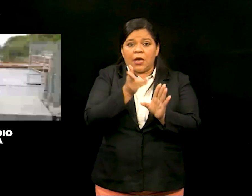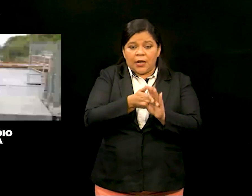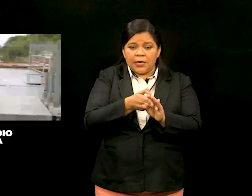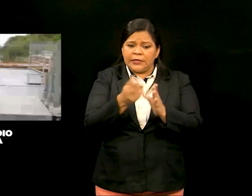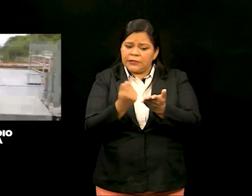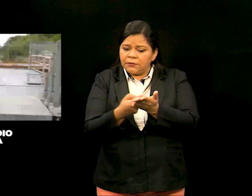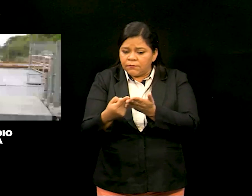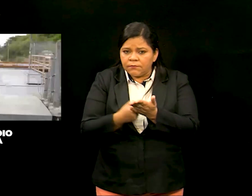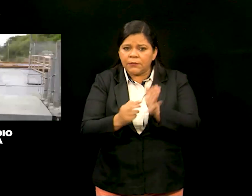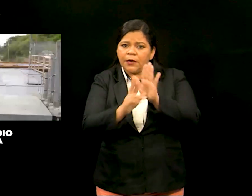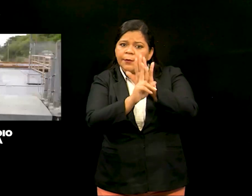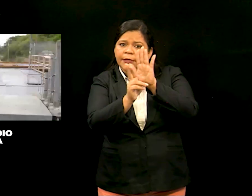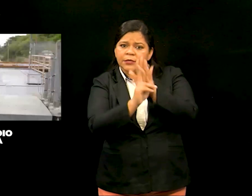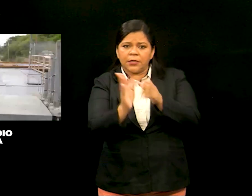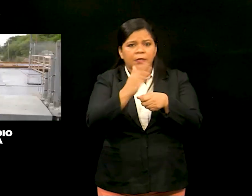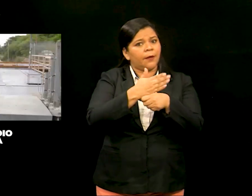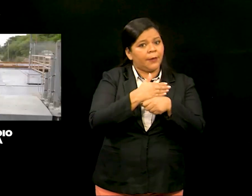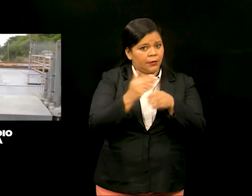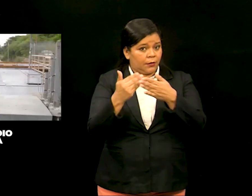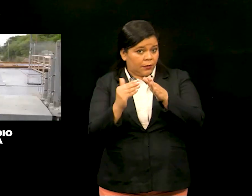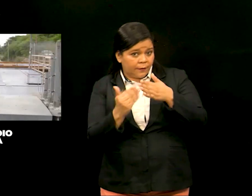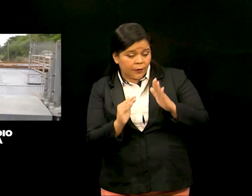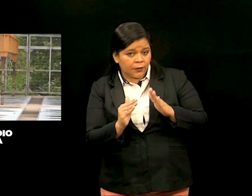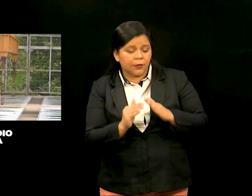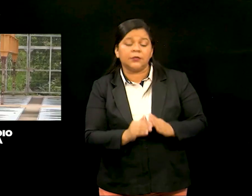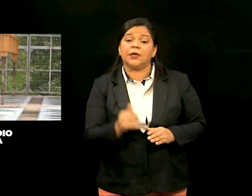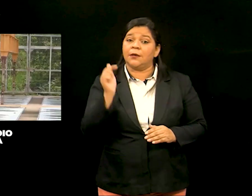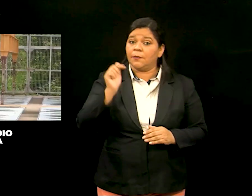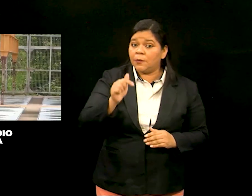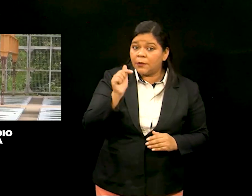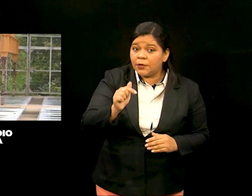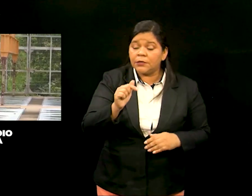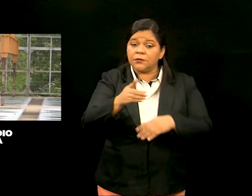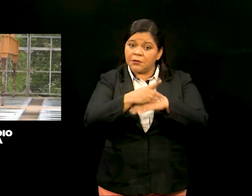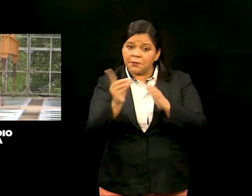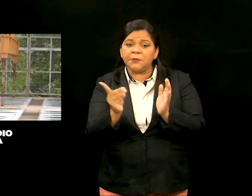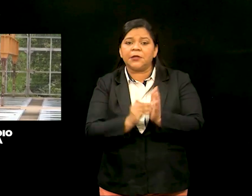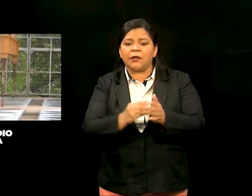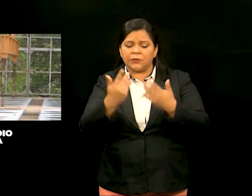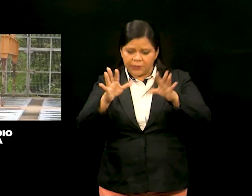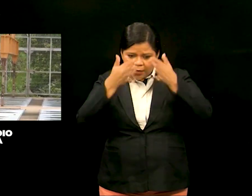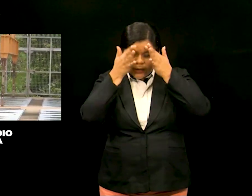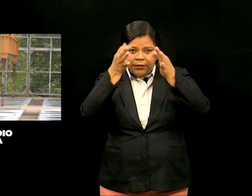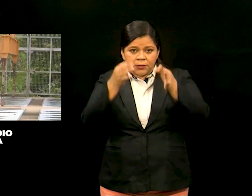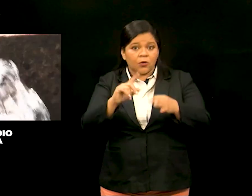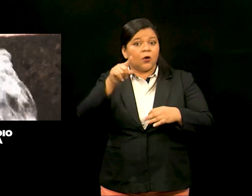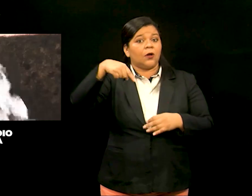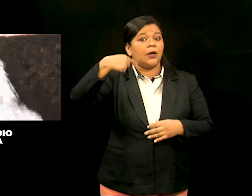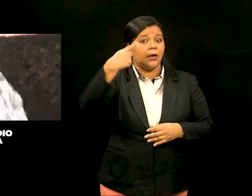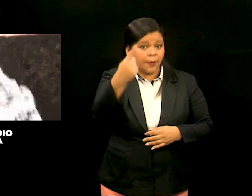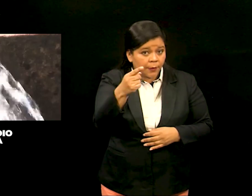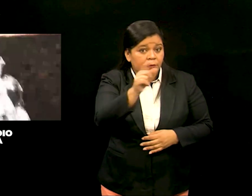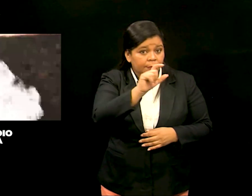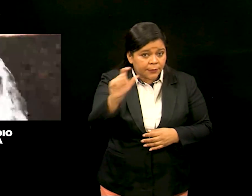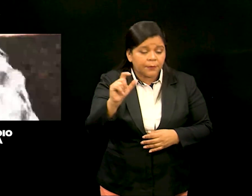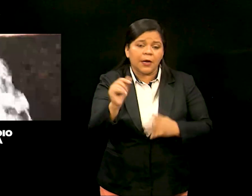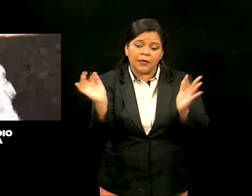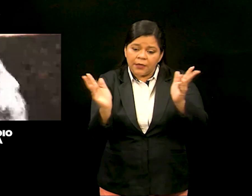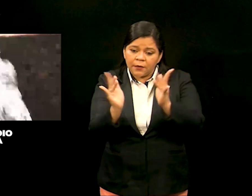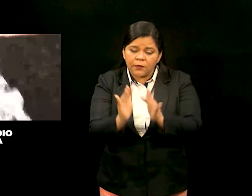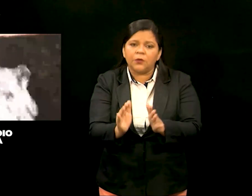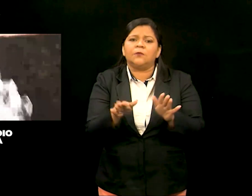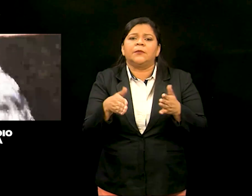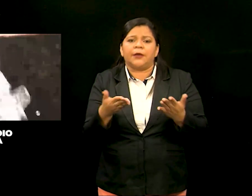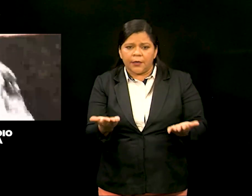de los diferentes grupos parlamentarios. En ese marco, los legisladores acordaron aprobar en la próxima reunión la